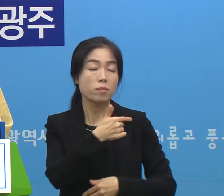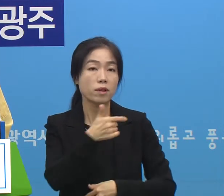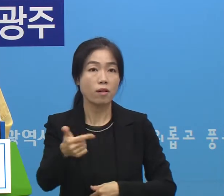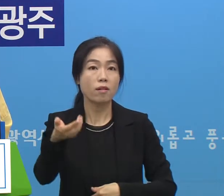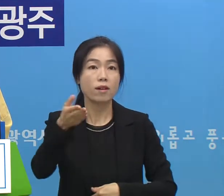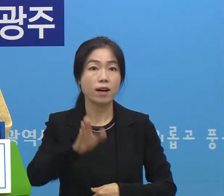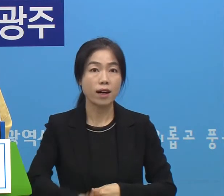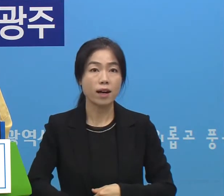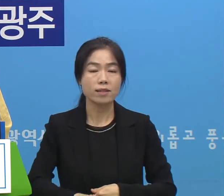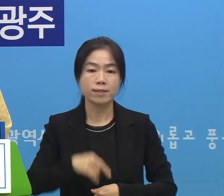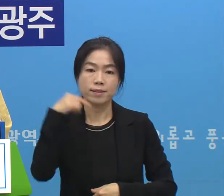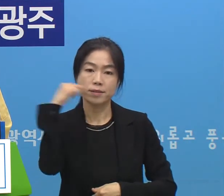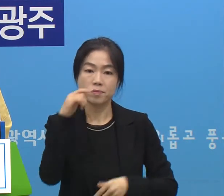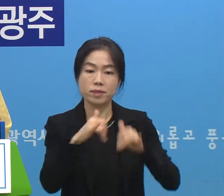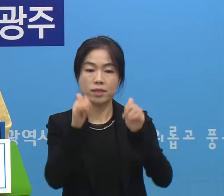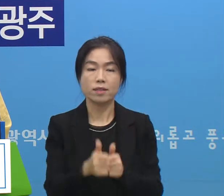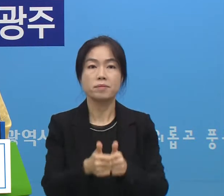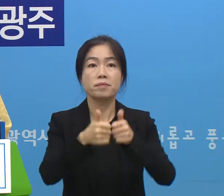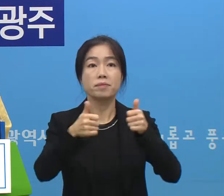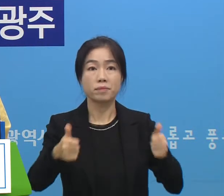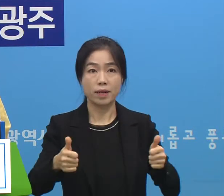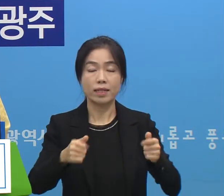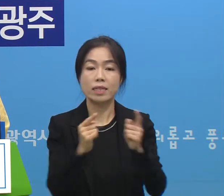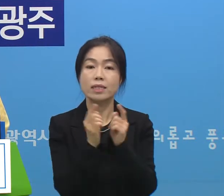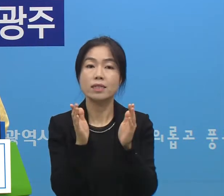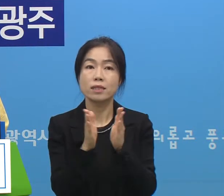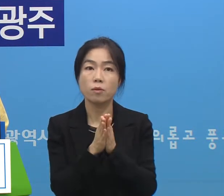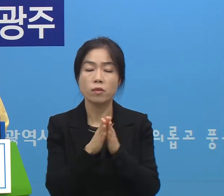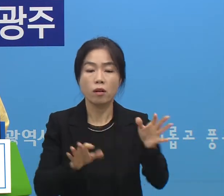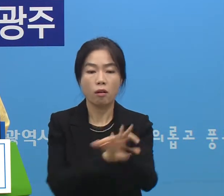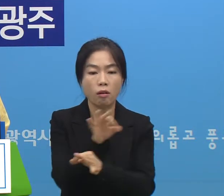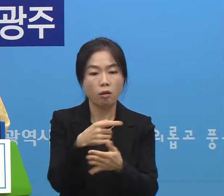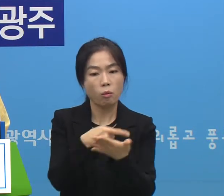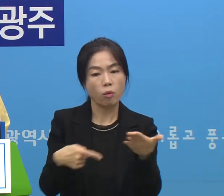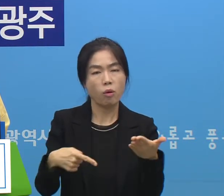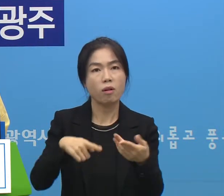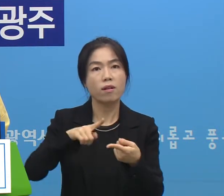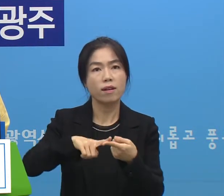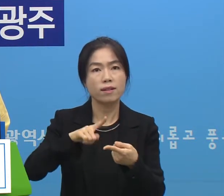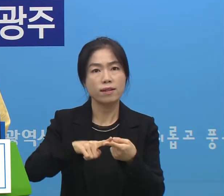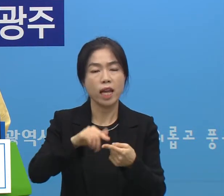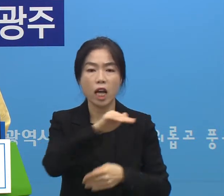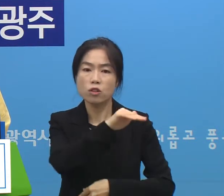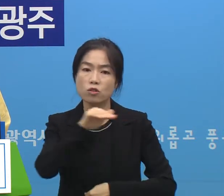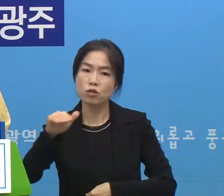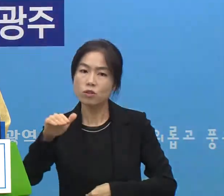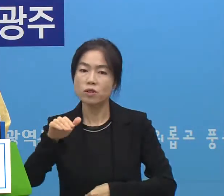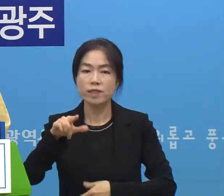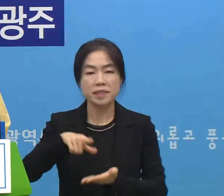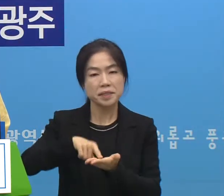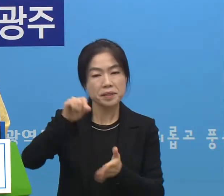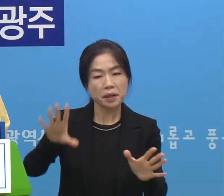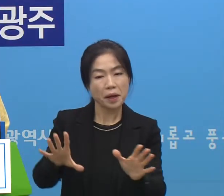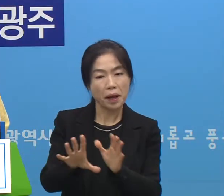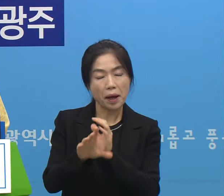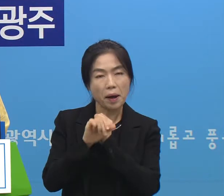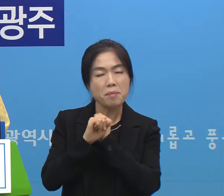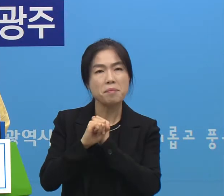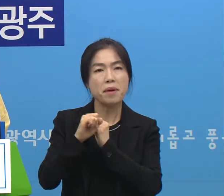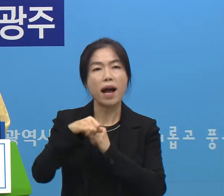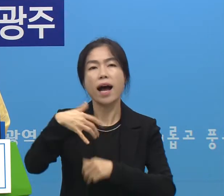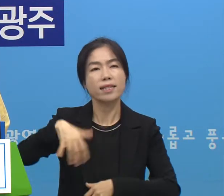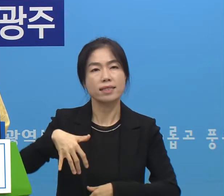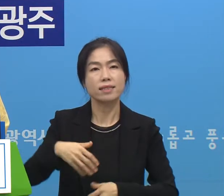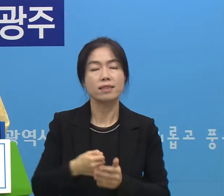고강도 사회적 거리 두기로 인한 직접적인 경제적 타격에 대한 수준은 저희가 개량적으로 측정을 하지 않았는데요